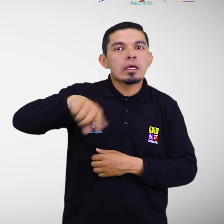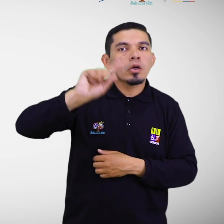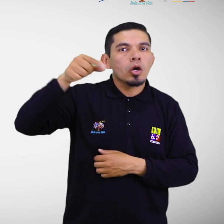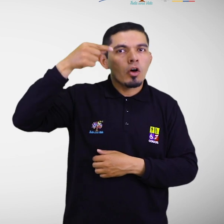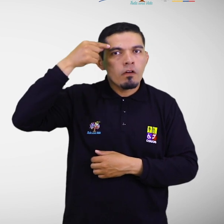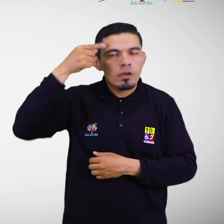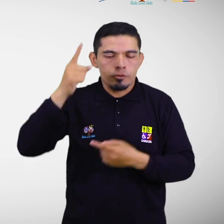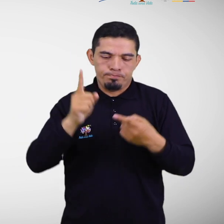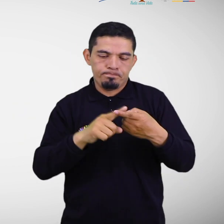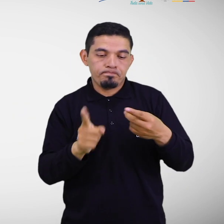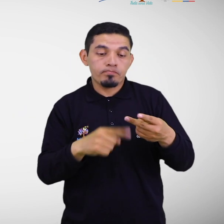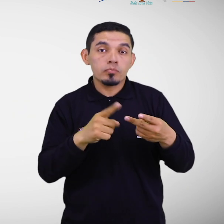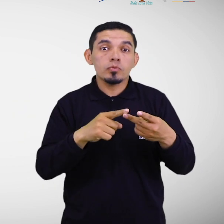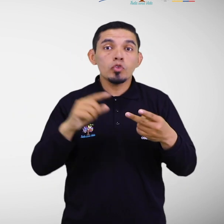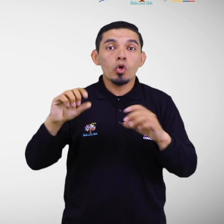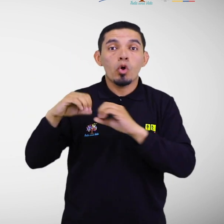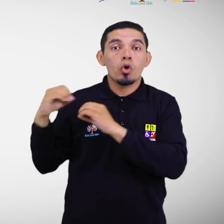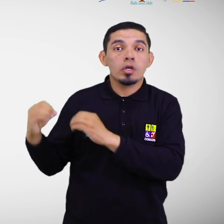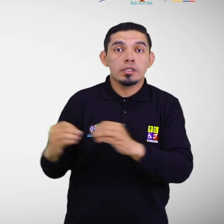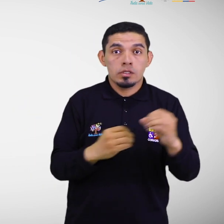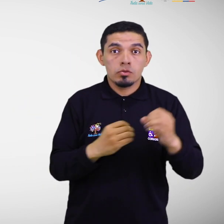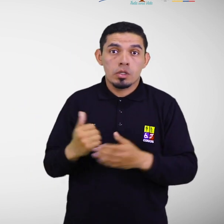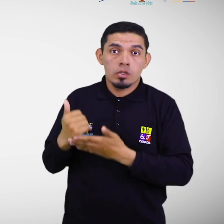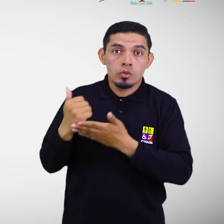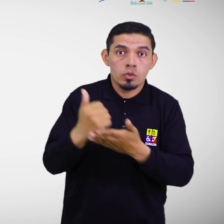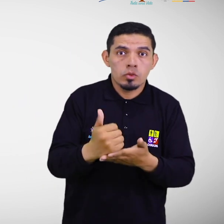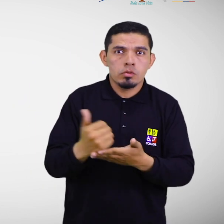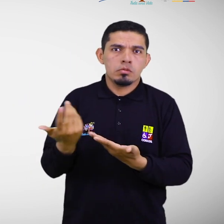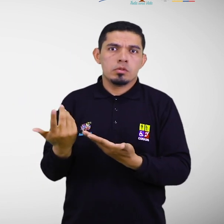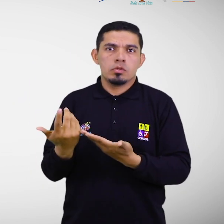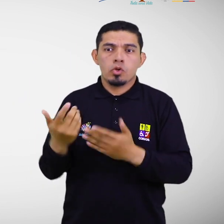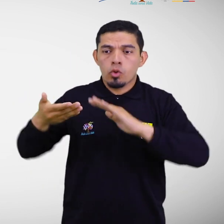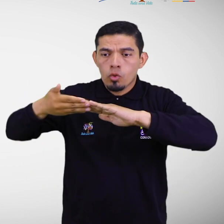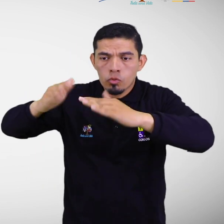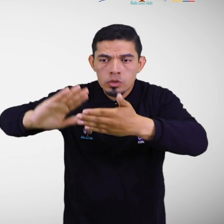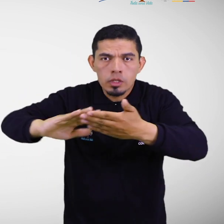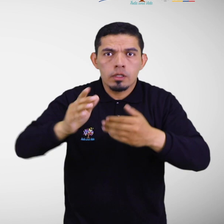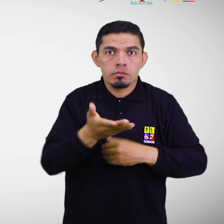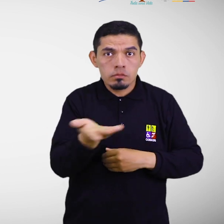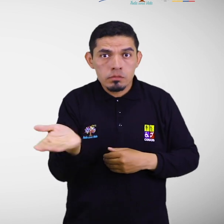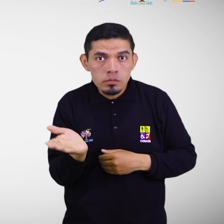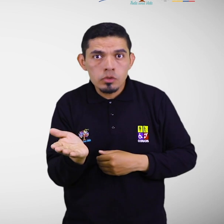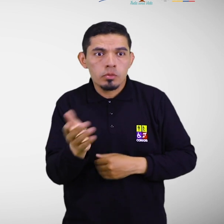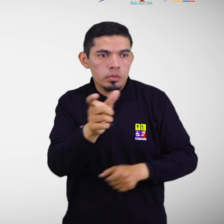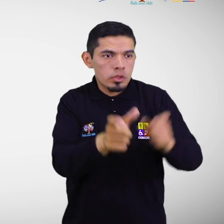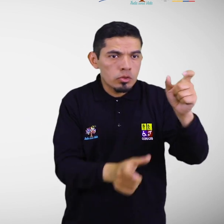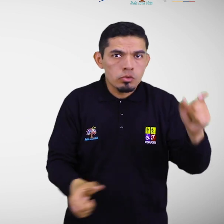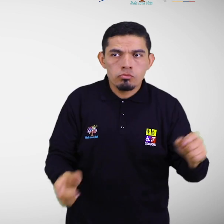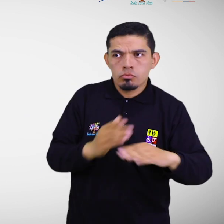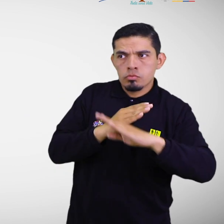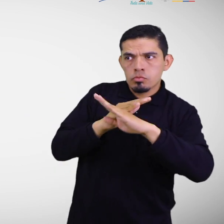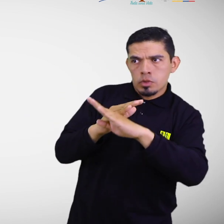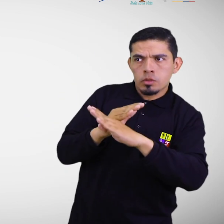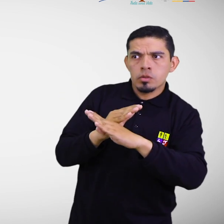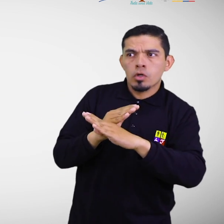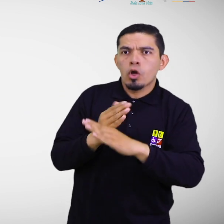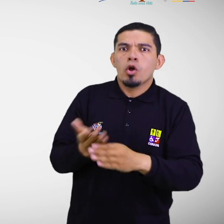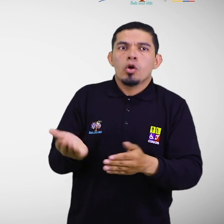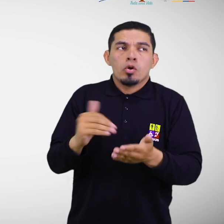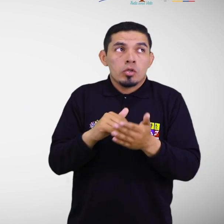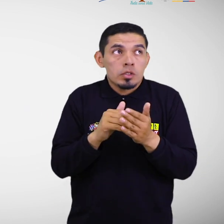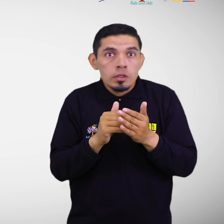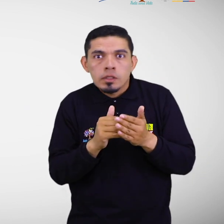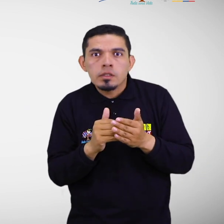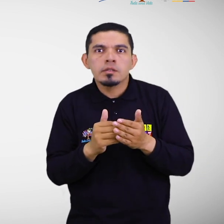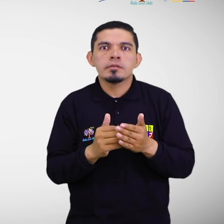las organizaciones de respuesta y recuperación, las comunidades y las personas para prever, responder y recuperarse de